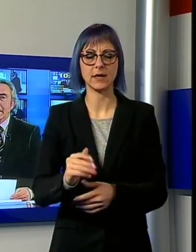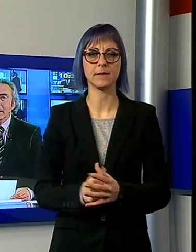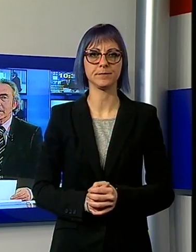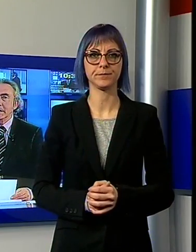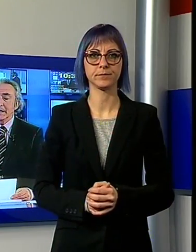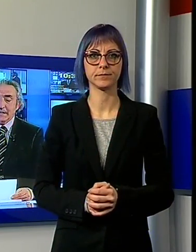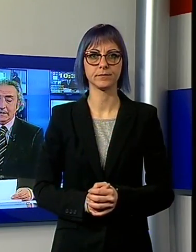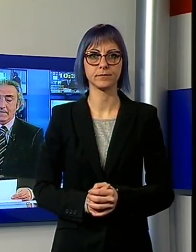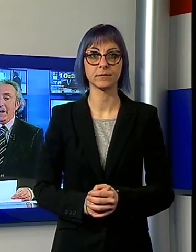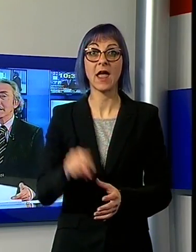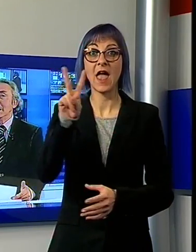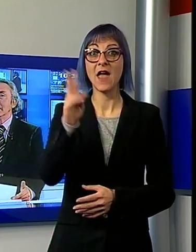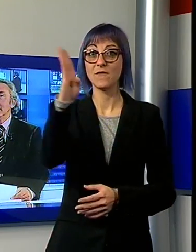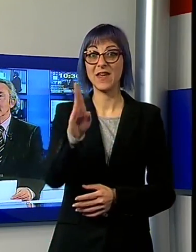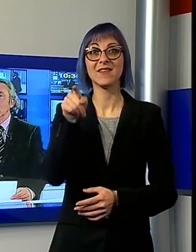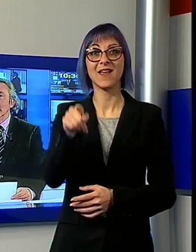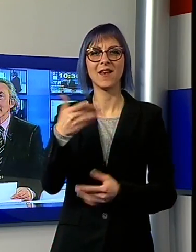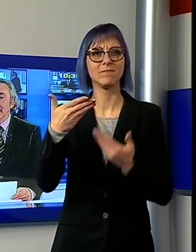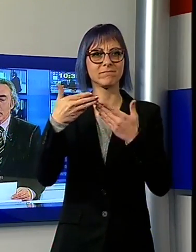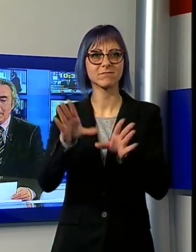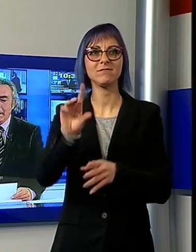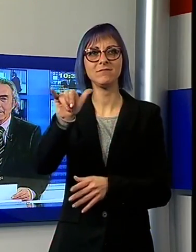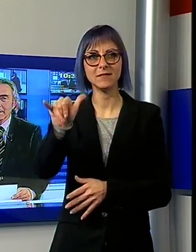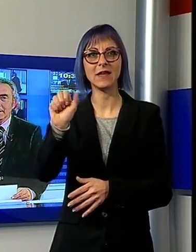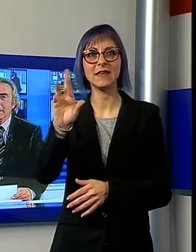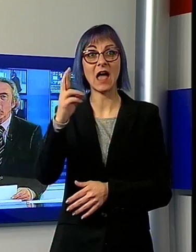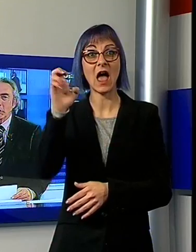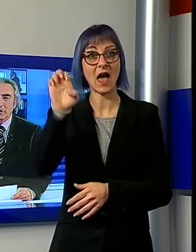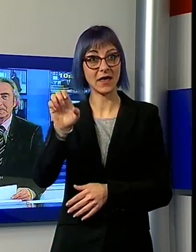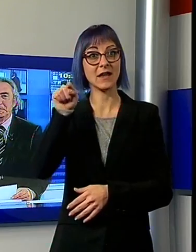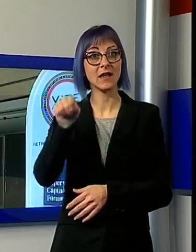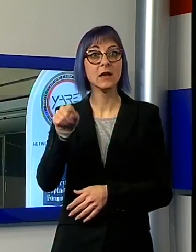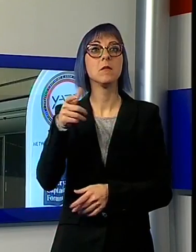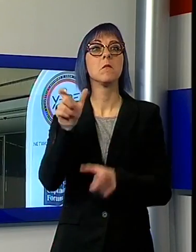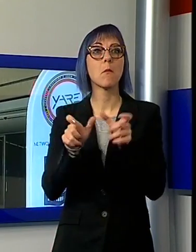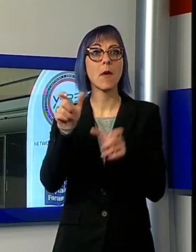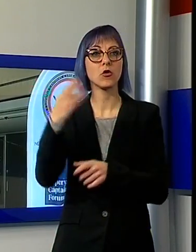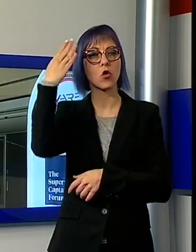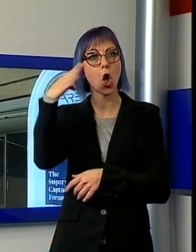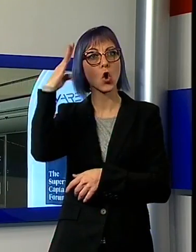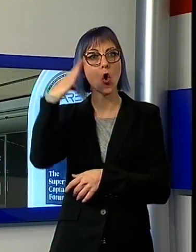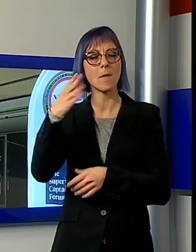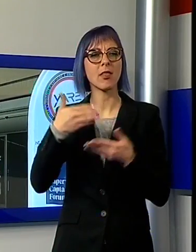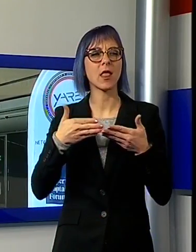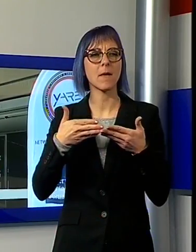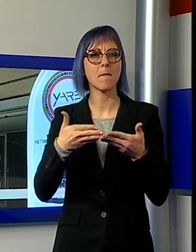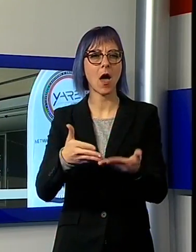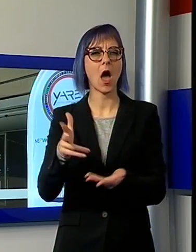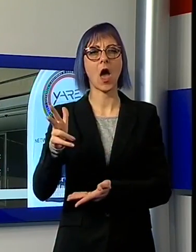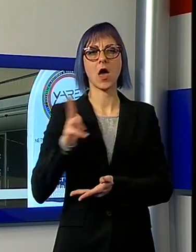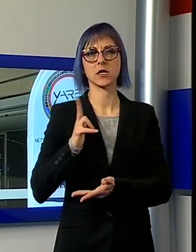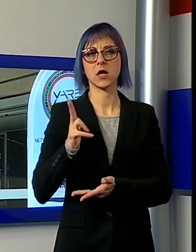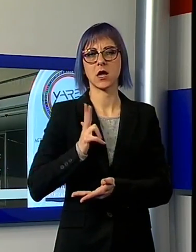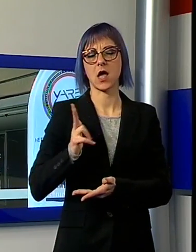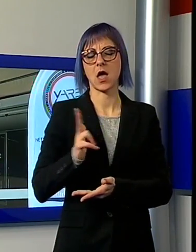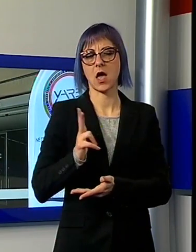Iare, la Versilia è stata invasa, tra virgolette, dai comandanti di yacht. Si è aperta all'Uno Hotel di Lido di Camaiore